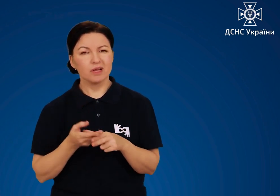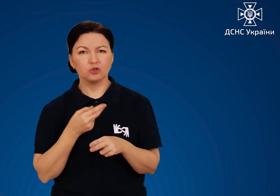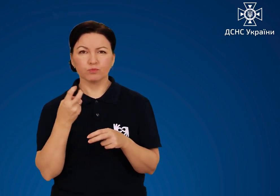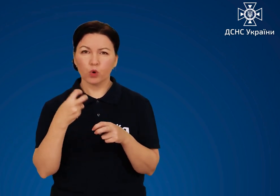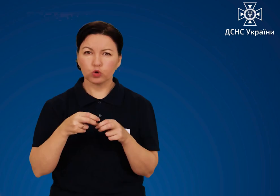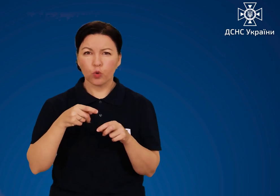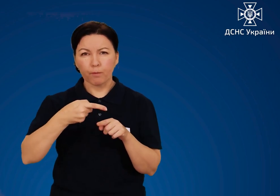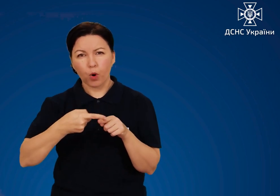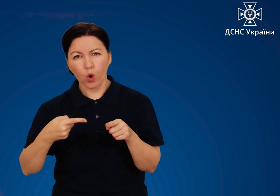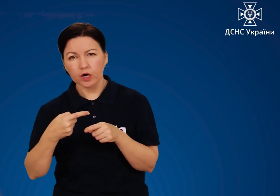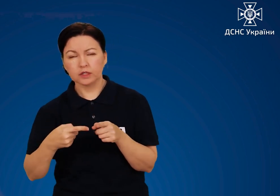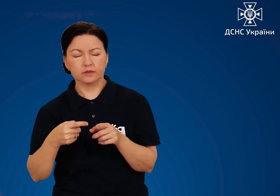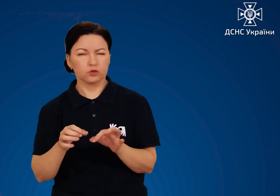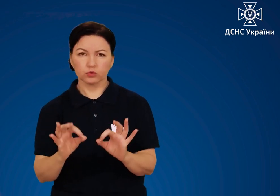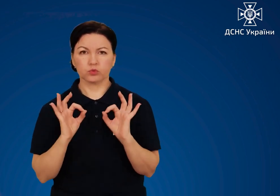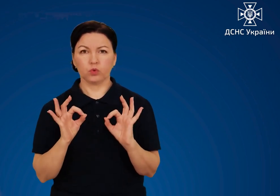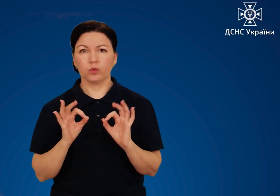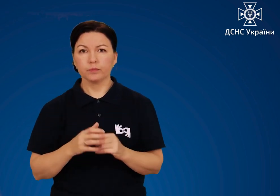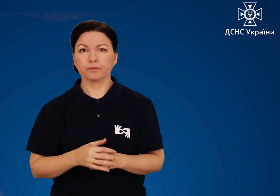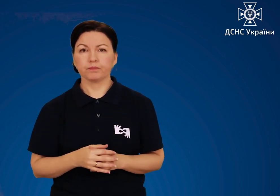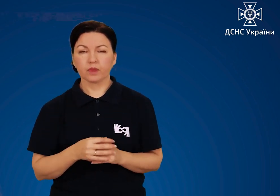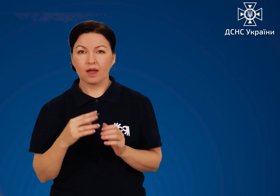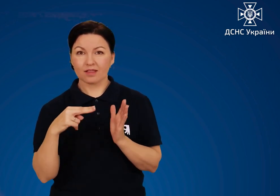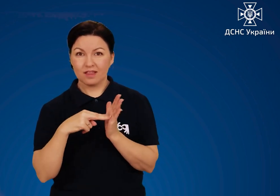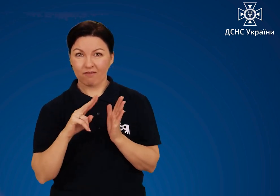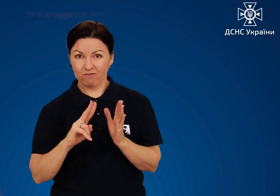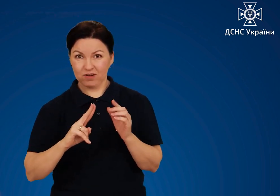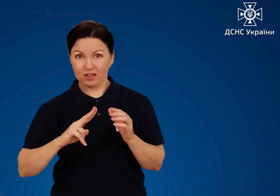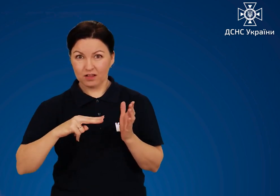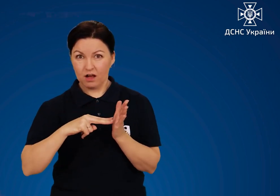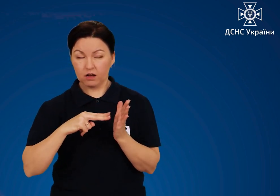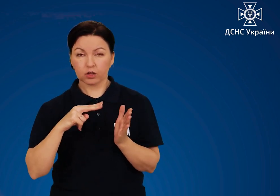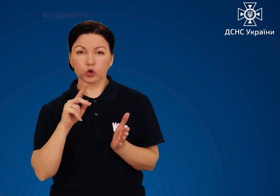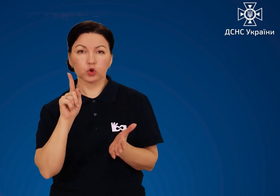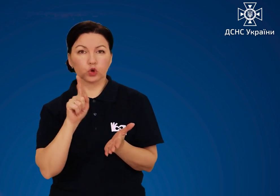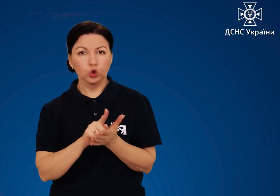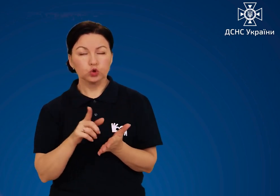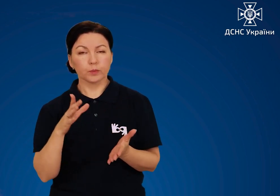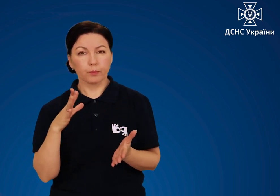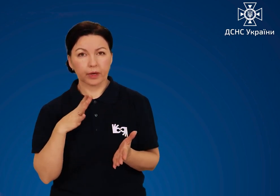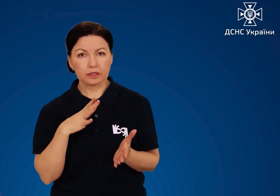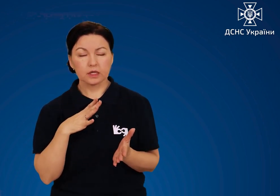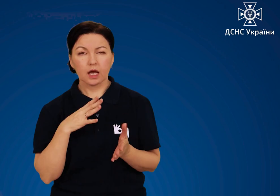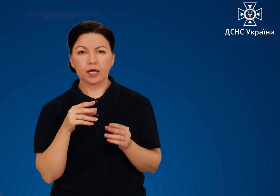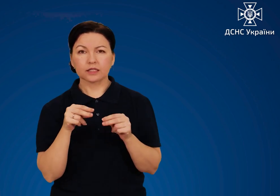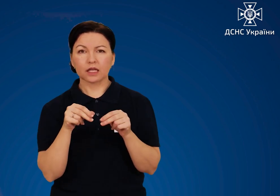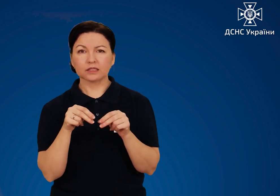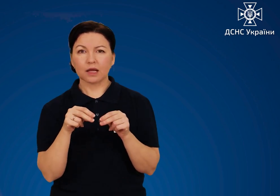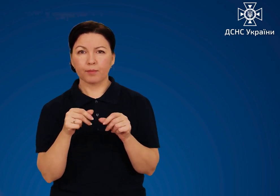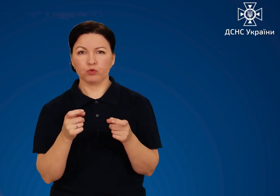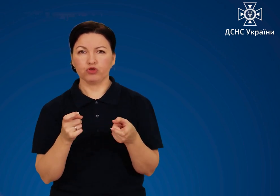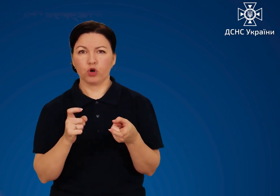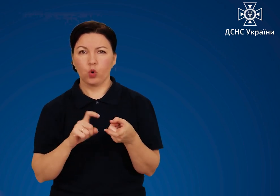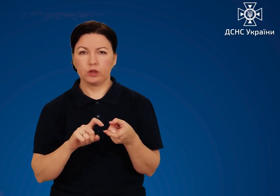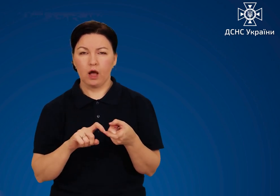без пошкоджень і порізів. На вилках електроприладів повинен бути